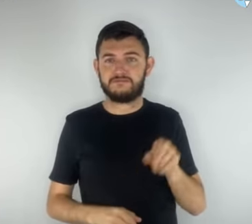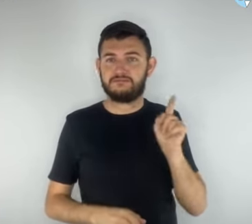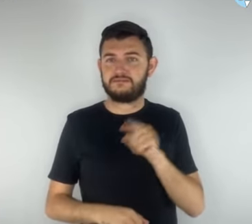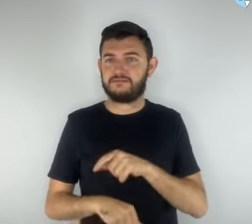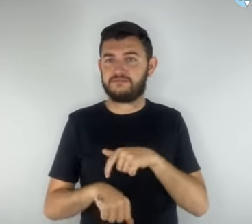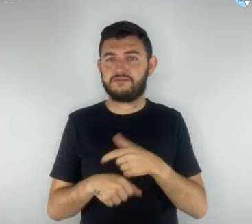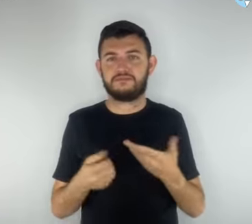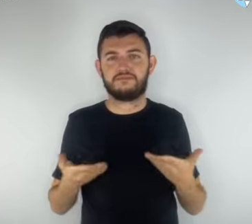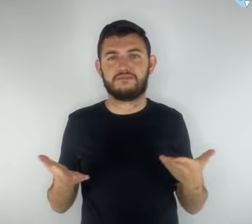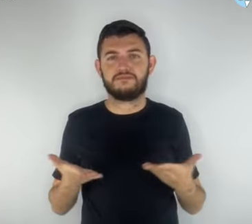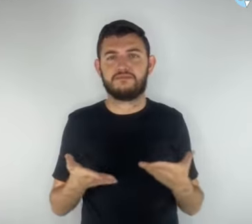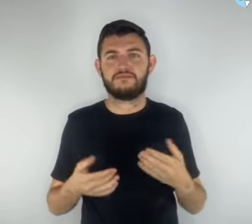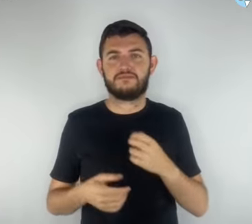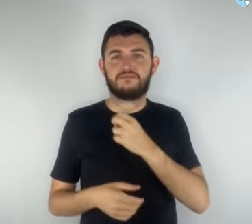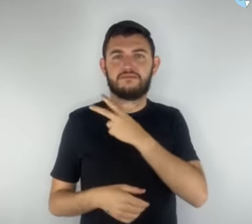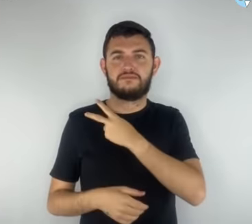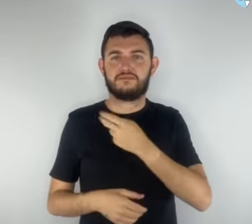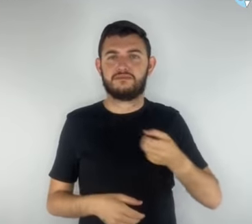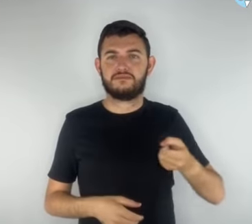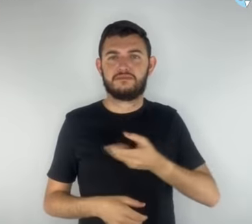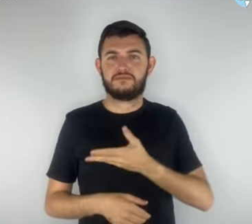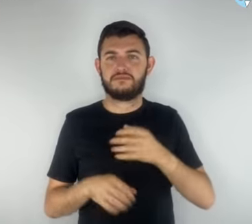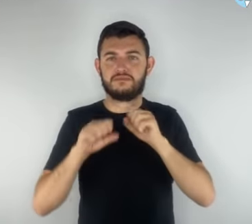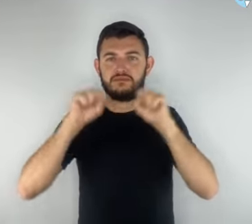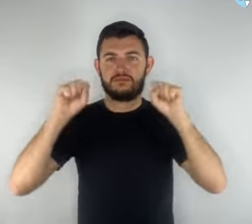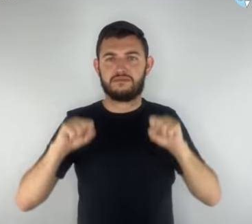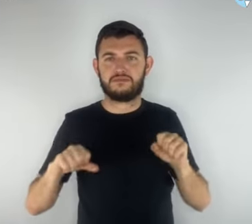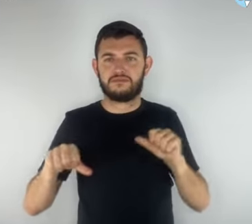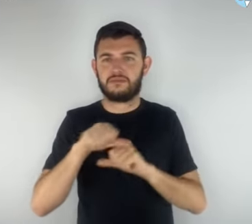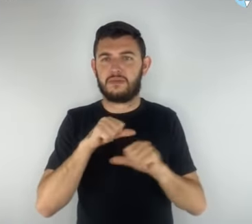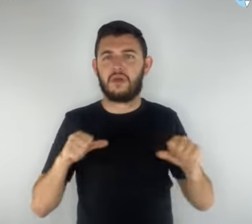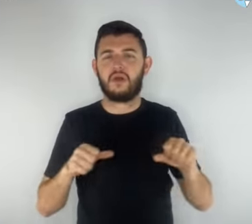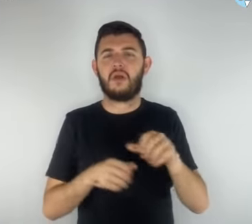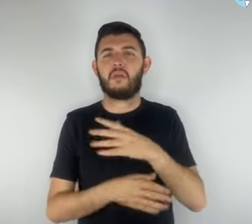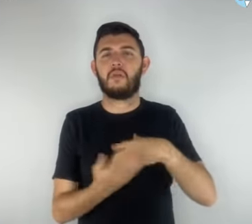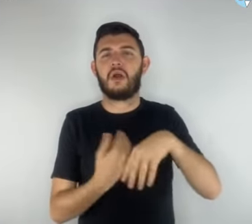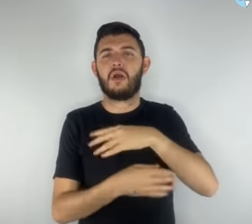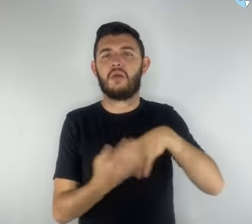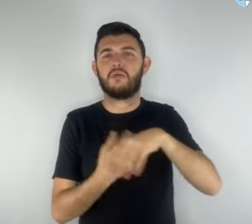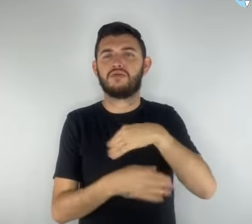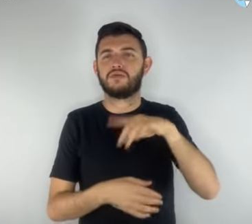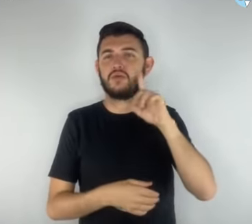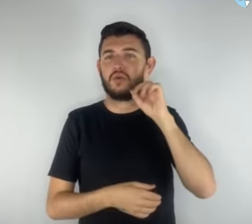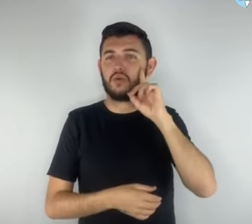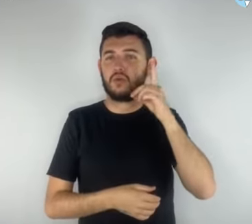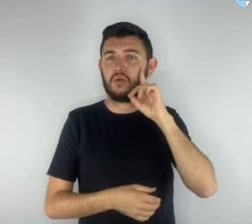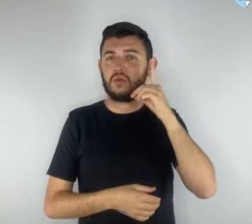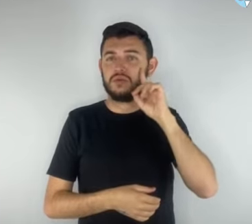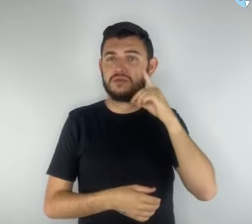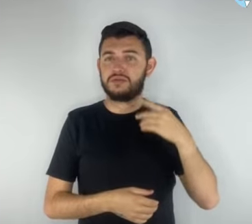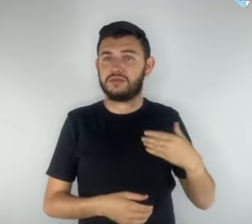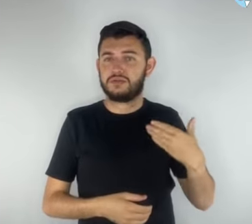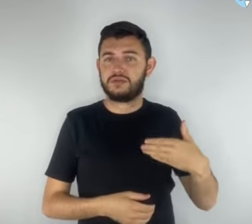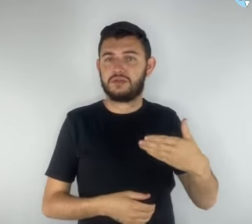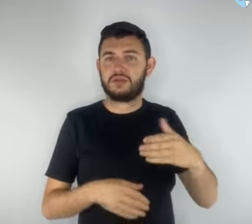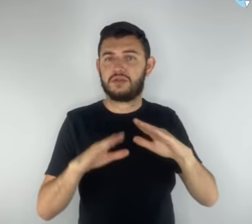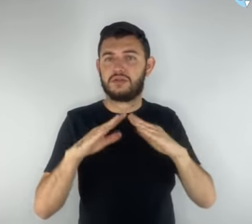médio, troca de sistema, bagunça, rotina em escolas do Distrito Federal. Selimar de